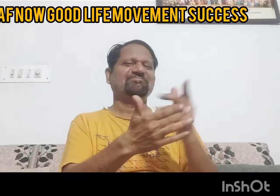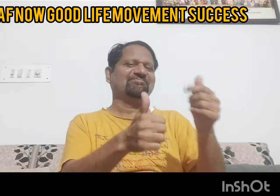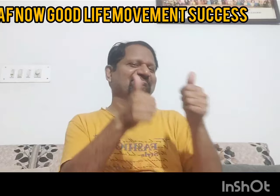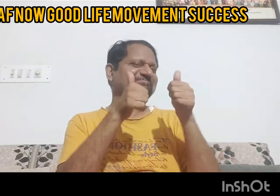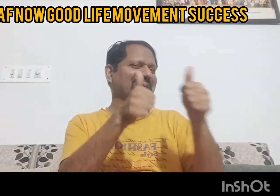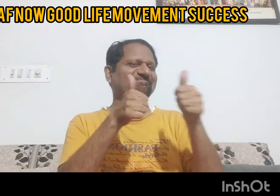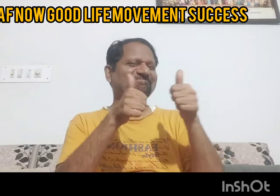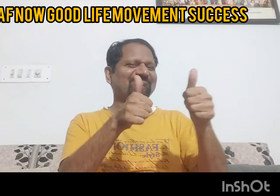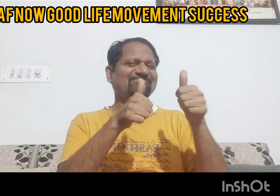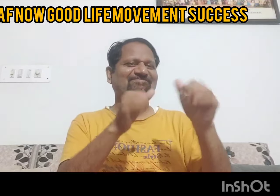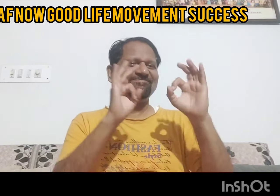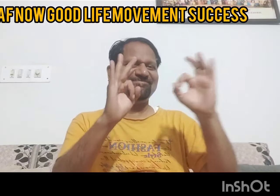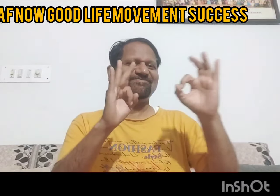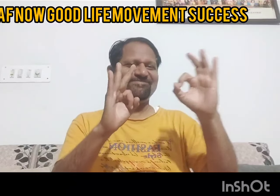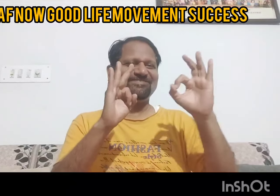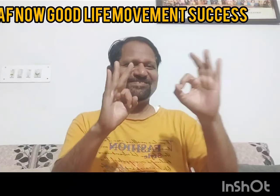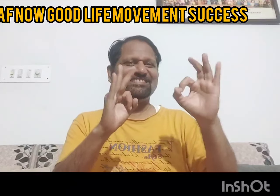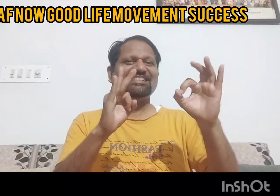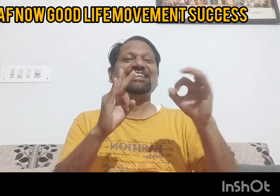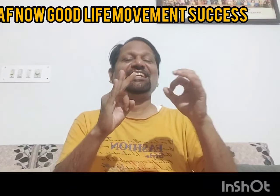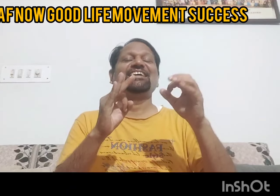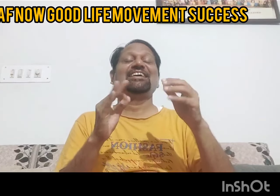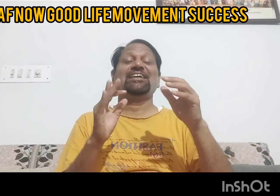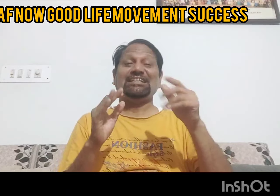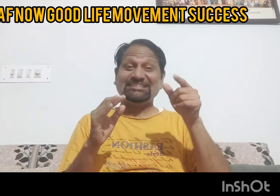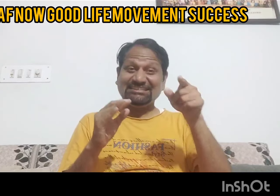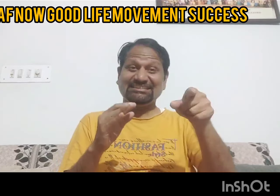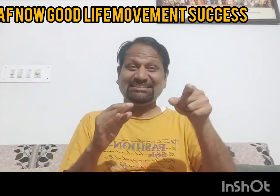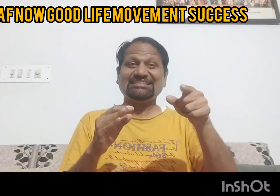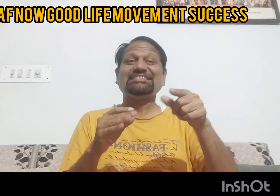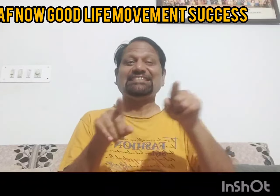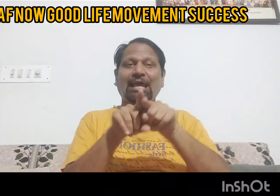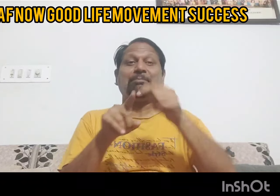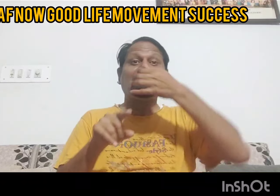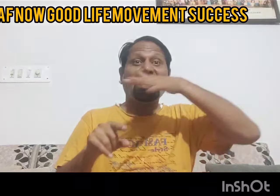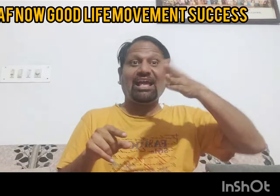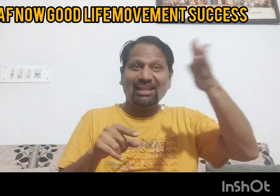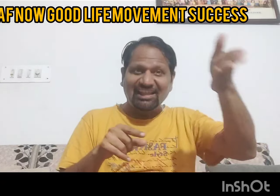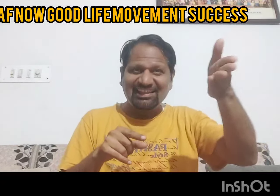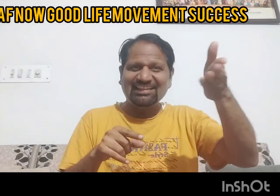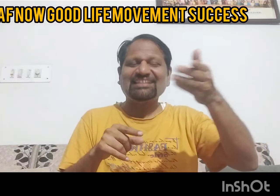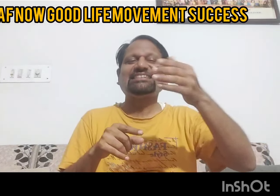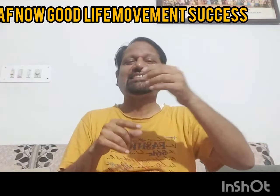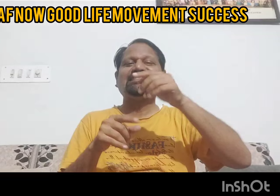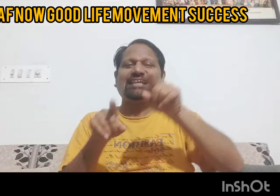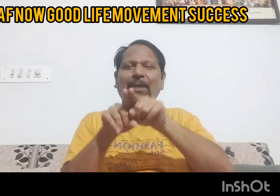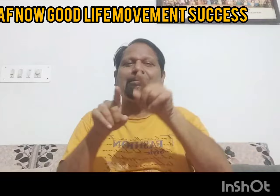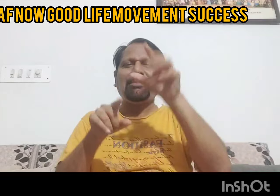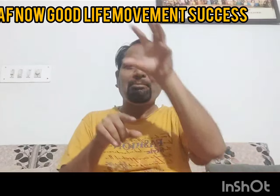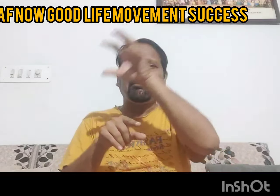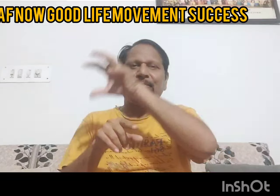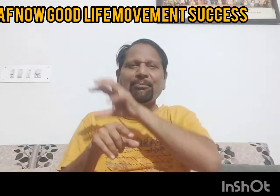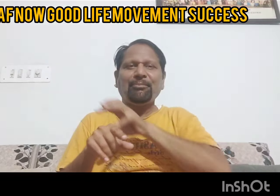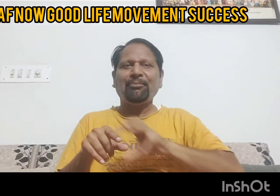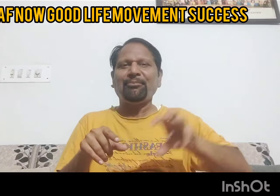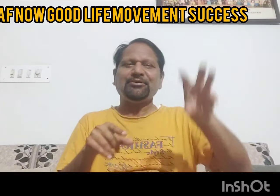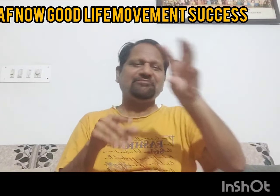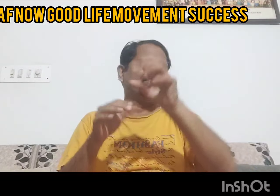लही है पूरे मद्प्रदेश के जो मुख बदिर हैं सागर हो या कोई से भ